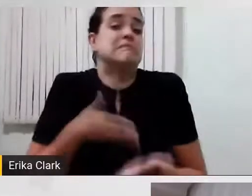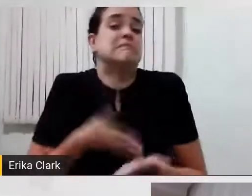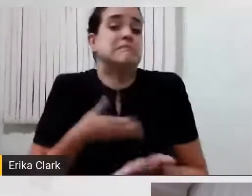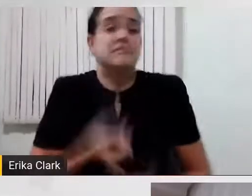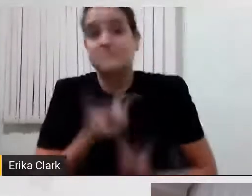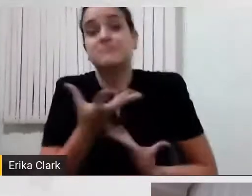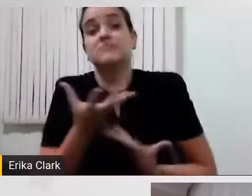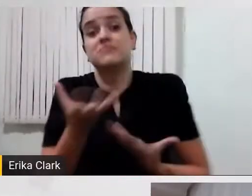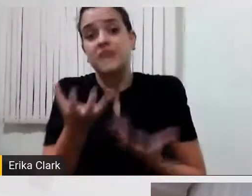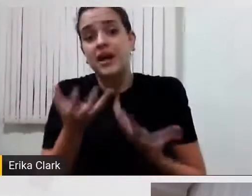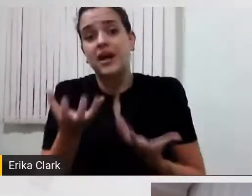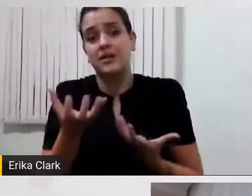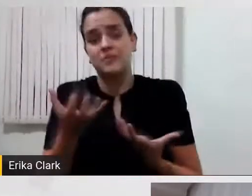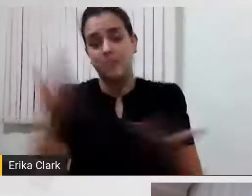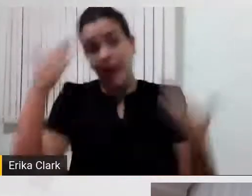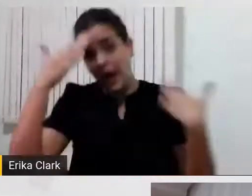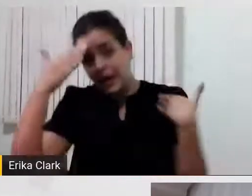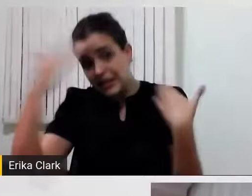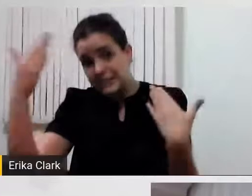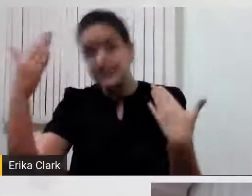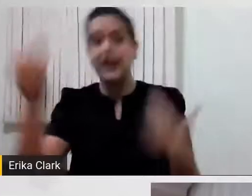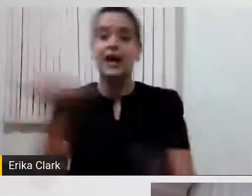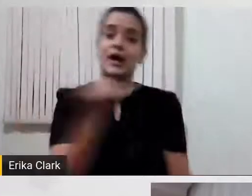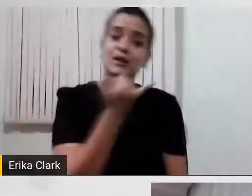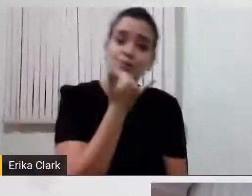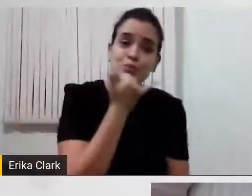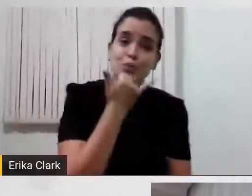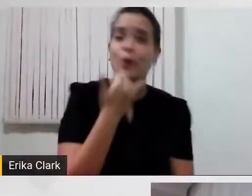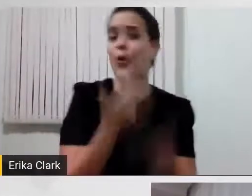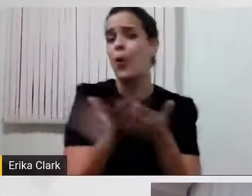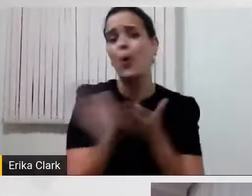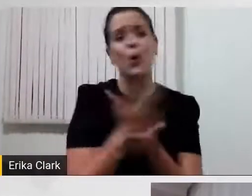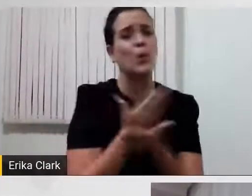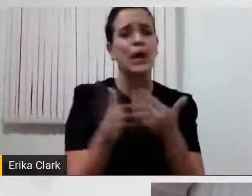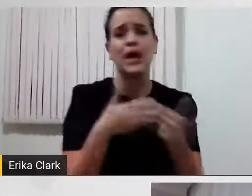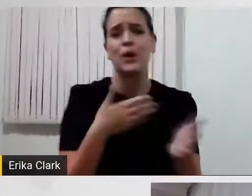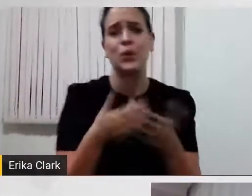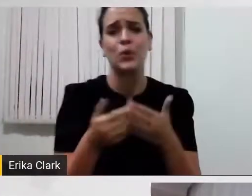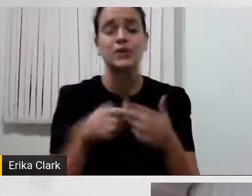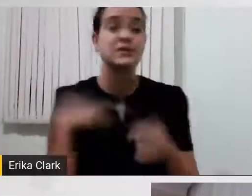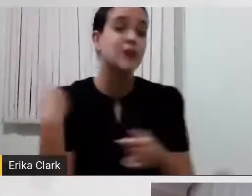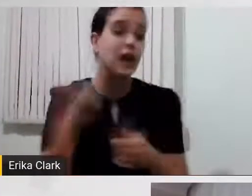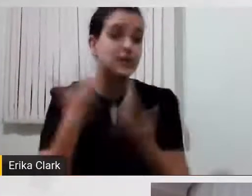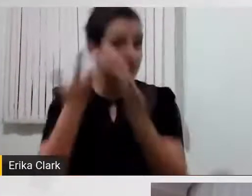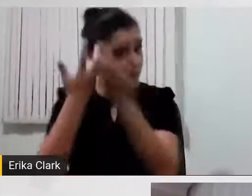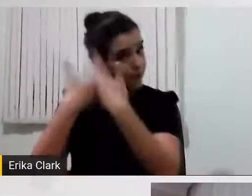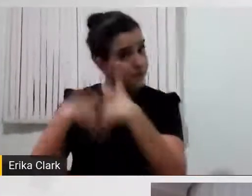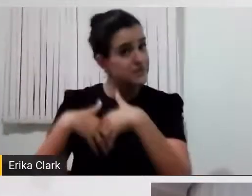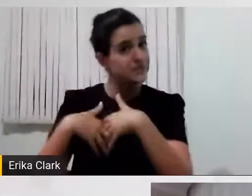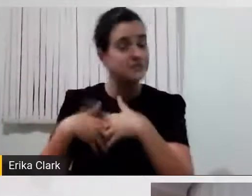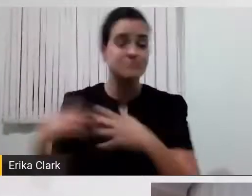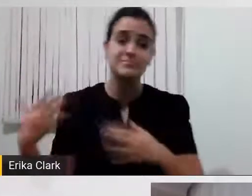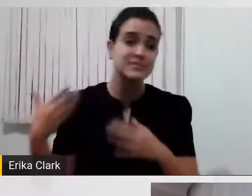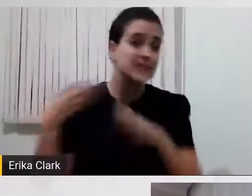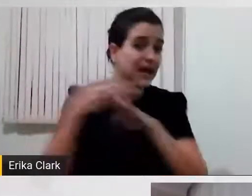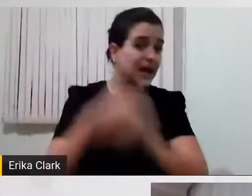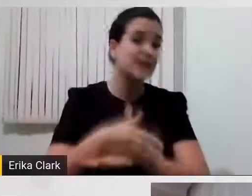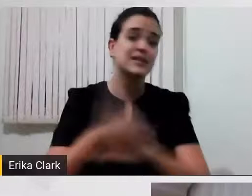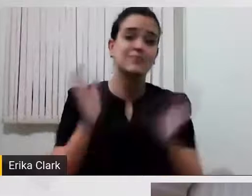Agradecer, pedir desculpas, qualquer coisa. Vamos imaginar, a gente entra nesse contexto e vê o funcionamento. O que acontece entre